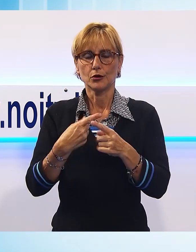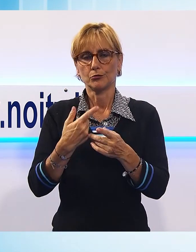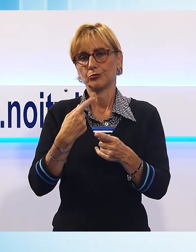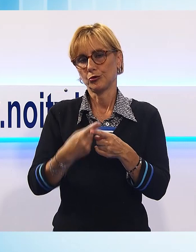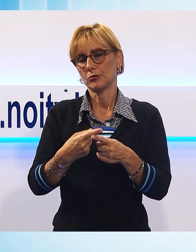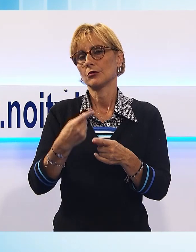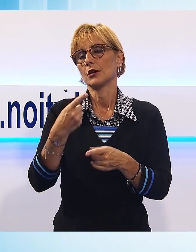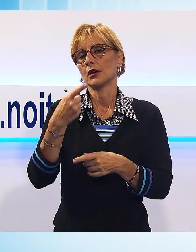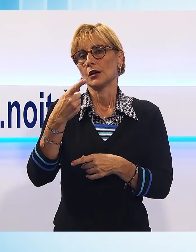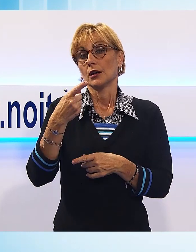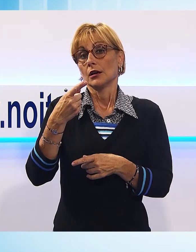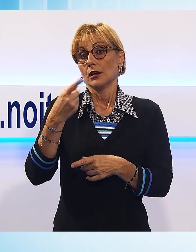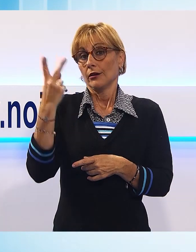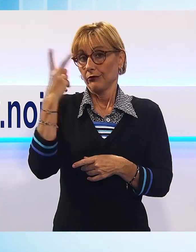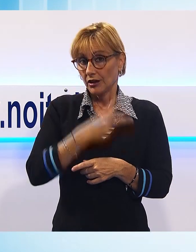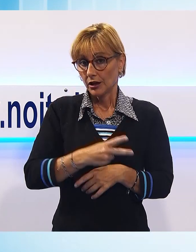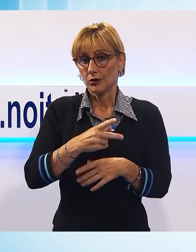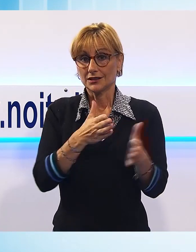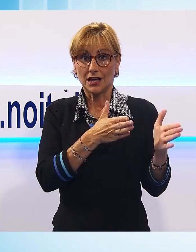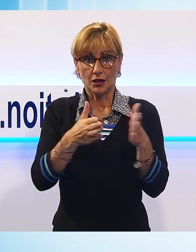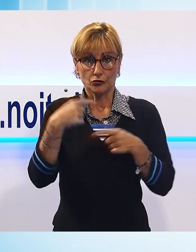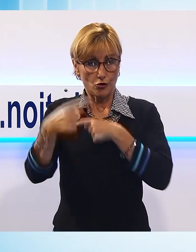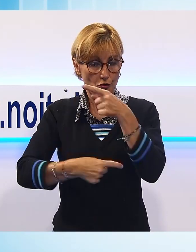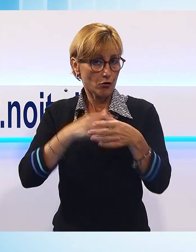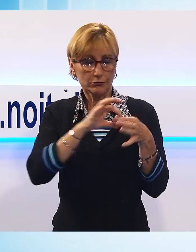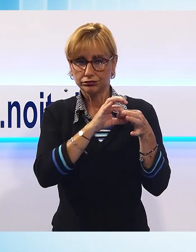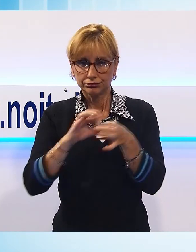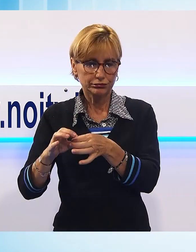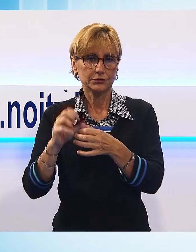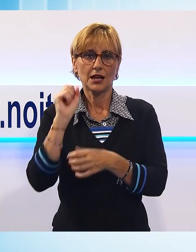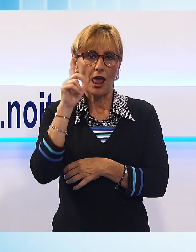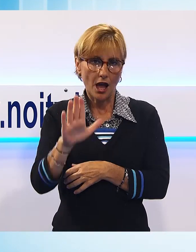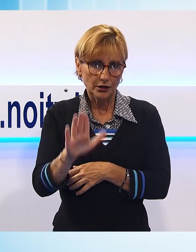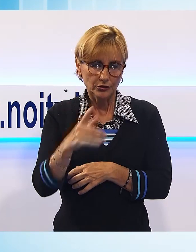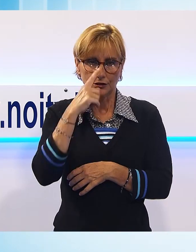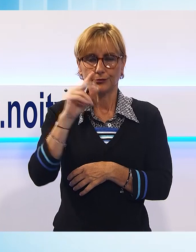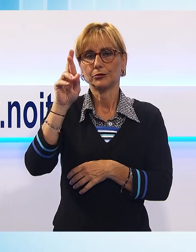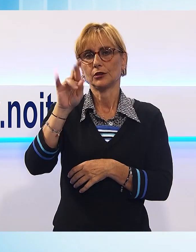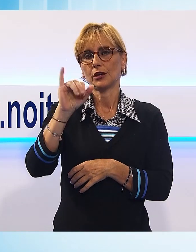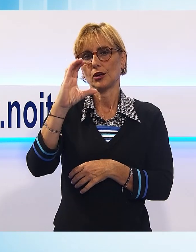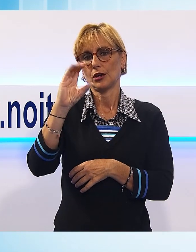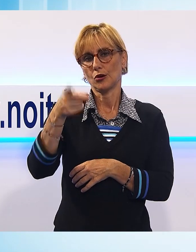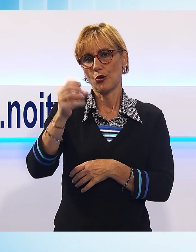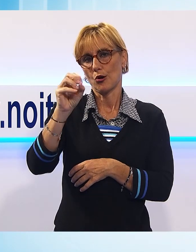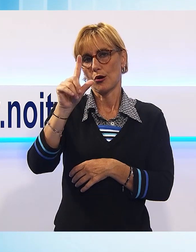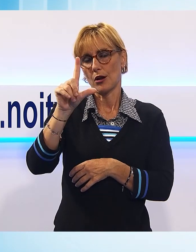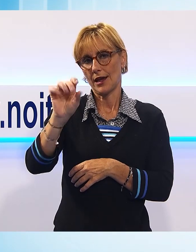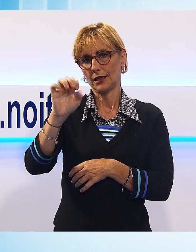continuerà nell'arco della stagione con altri grandi classici come Rigoletto, Carmen e